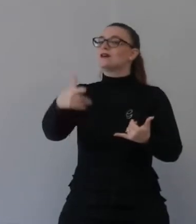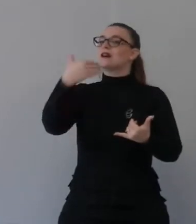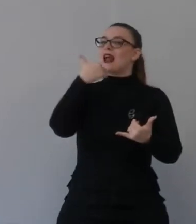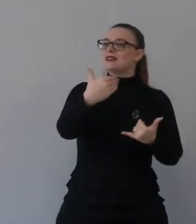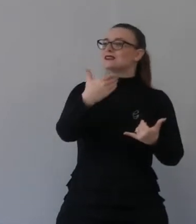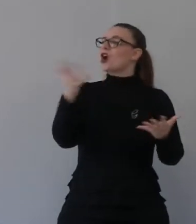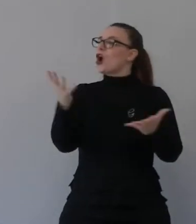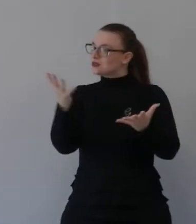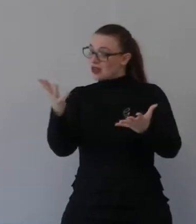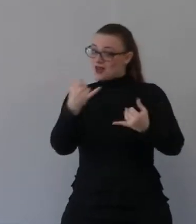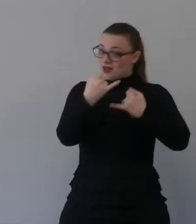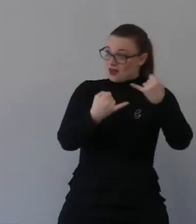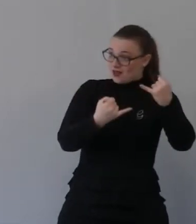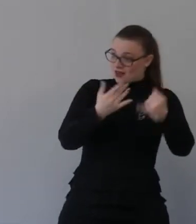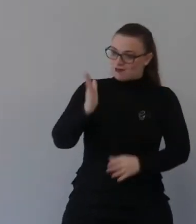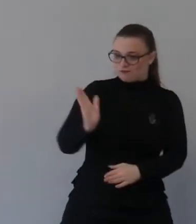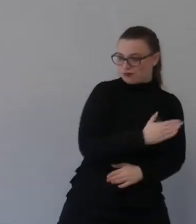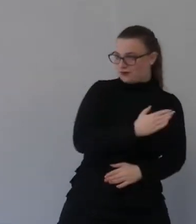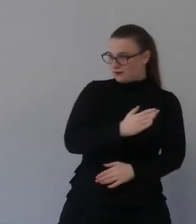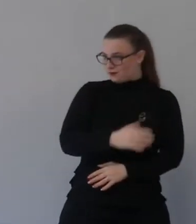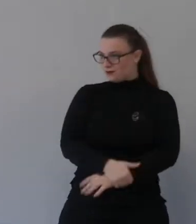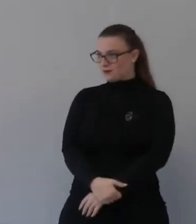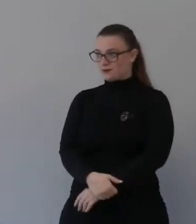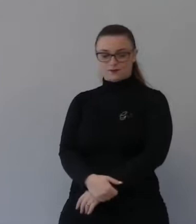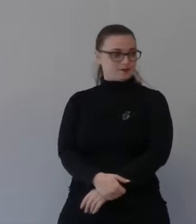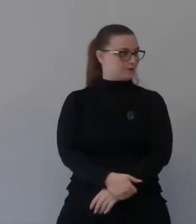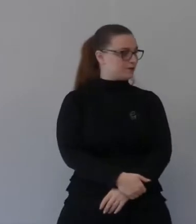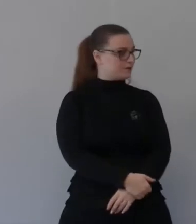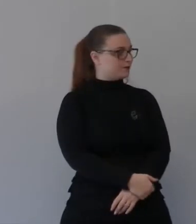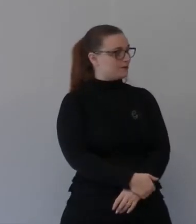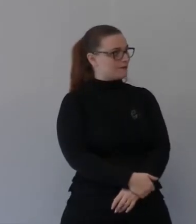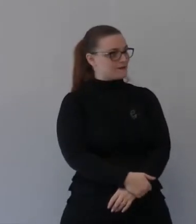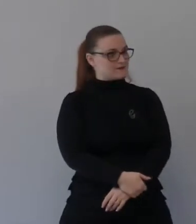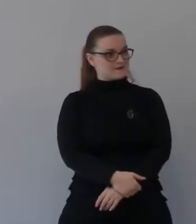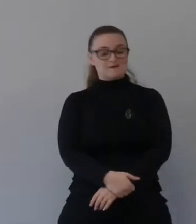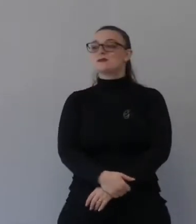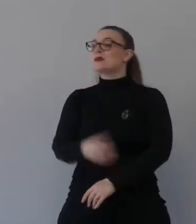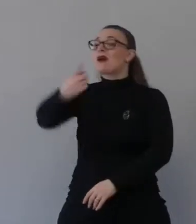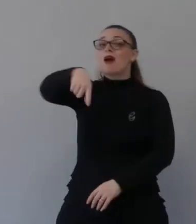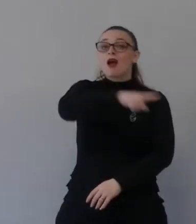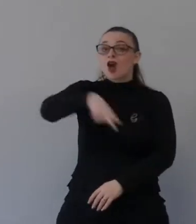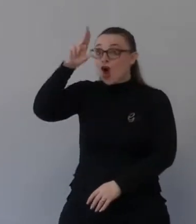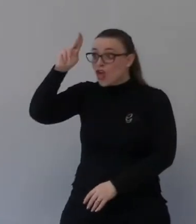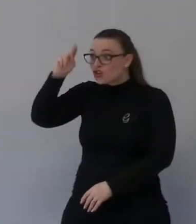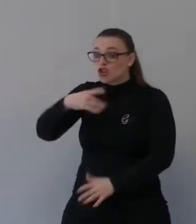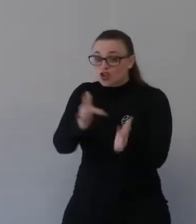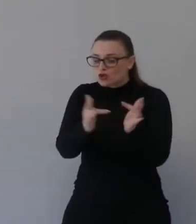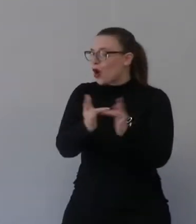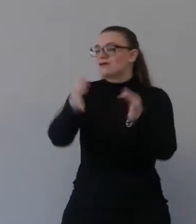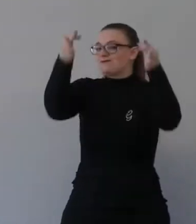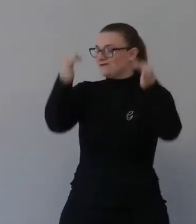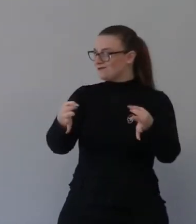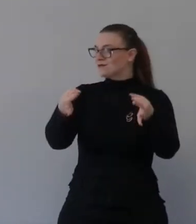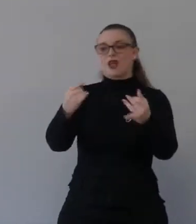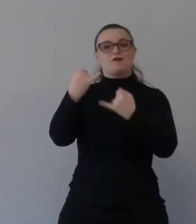Tramite cui tutti coloro che crederanno in Gesù non conosceranno la vendetta di Dio. Si fermeranno alla virgola.